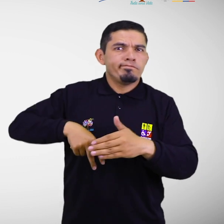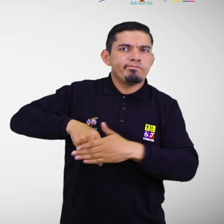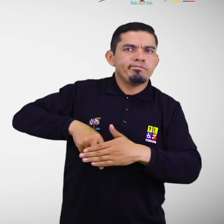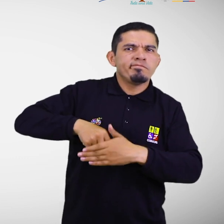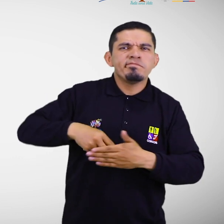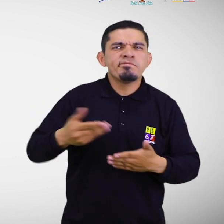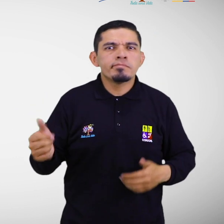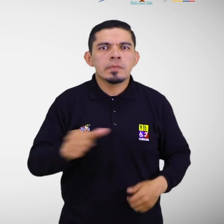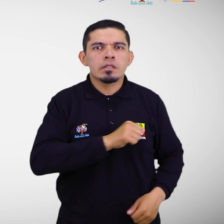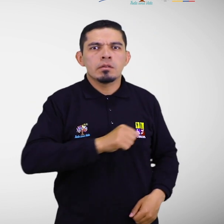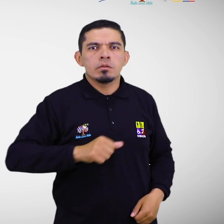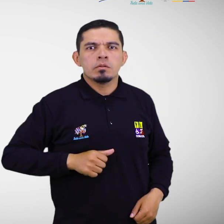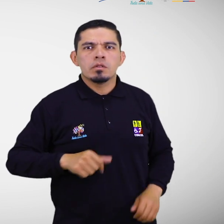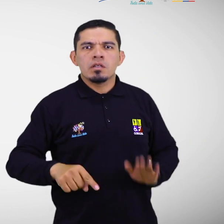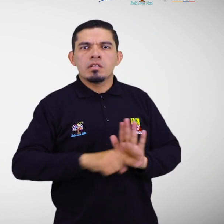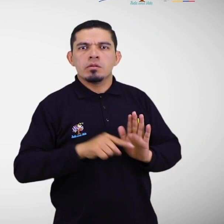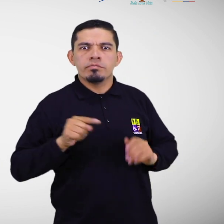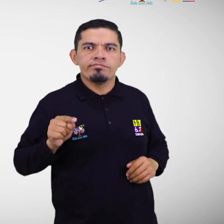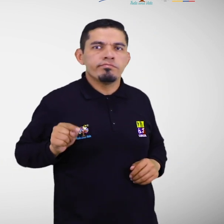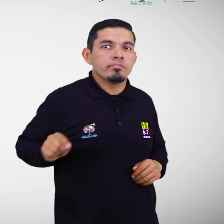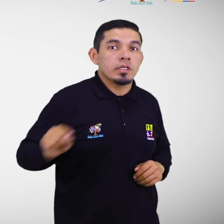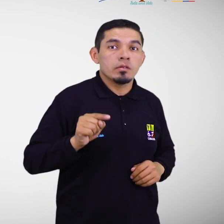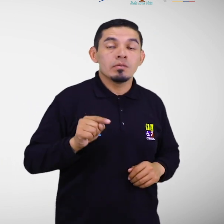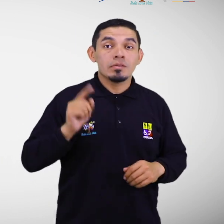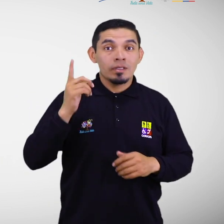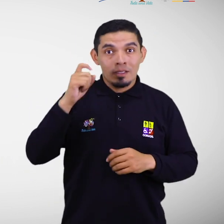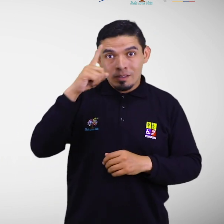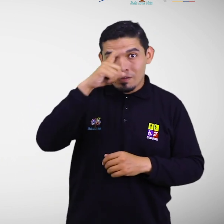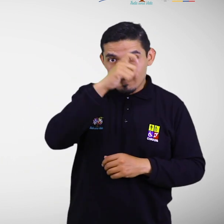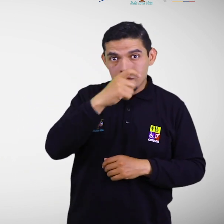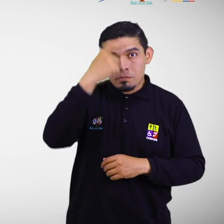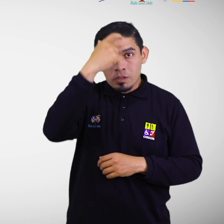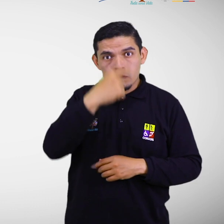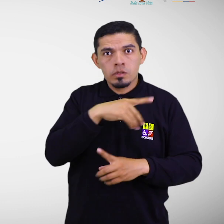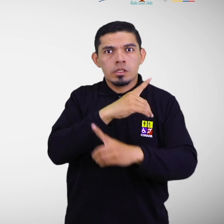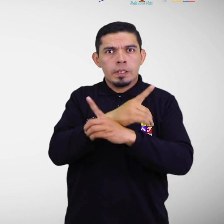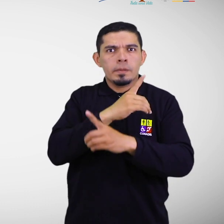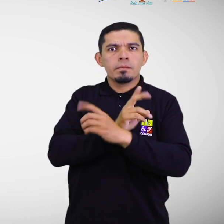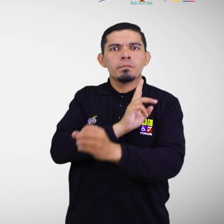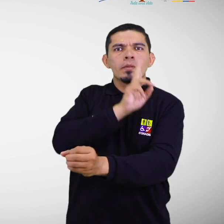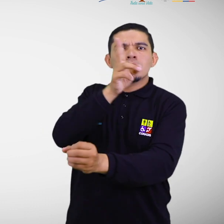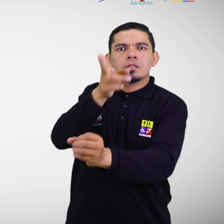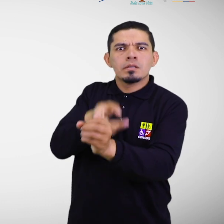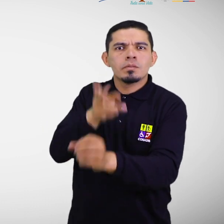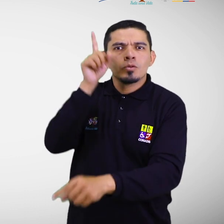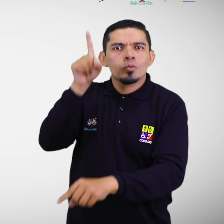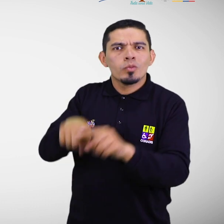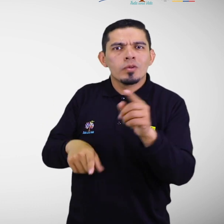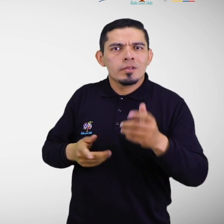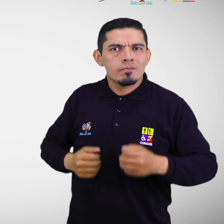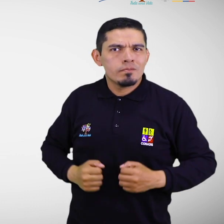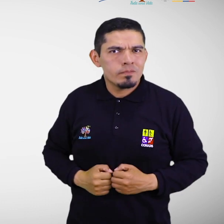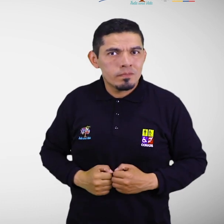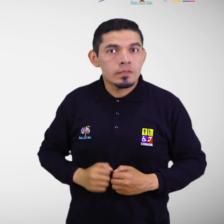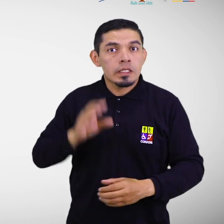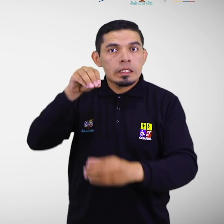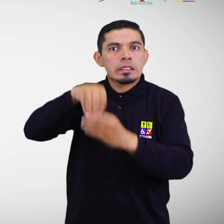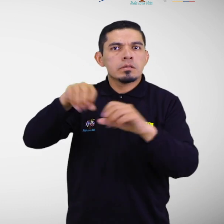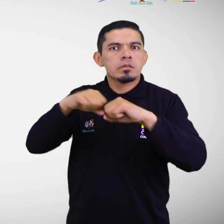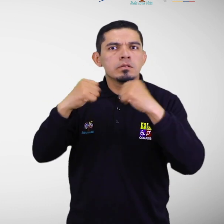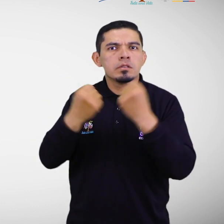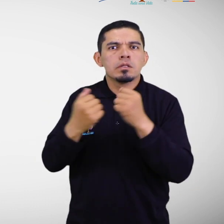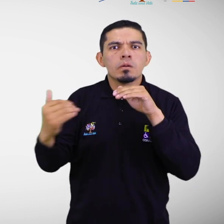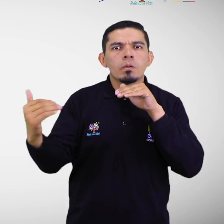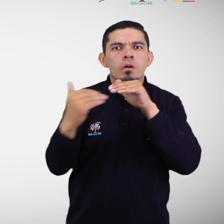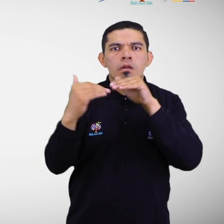actitudinales. Son las que dificultan y limitan la participación de las personas con discapacidad dentro de la sociedad.